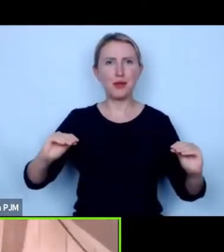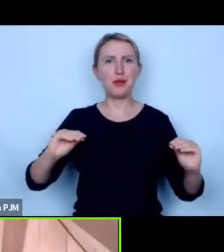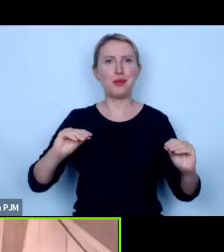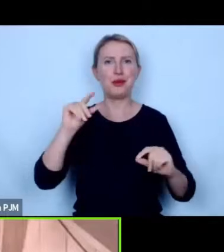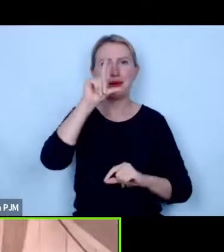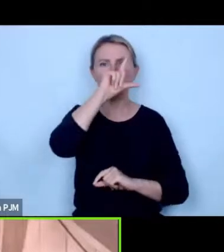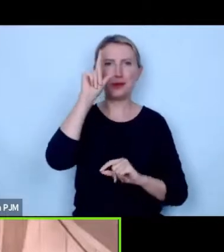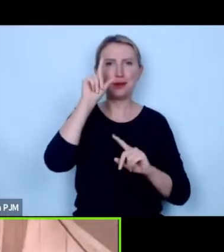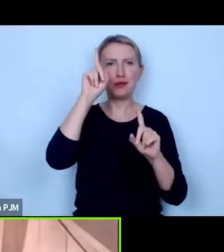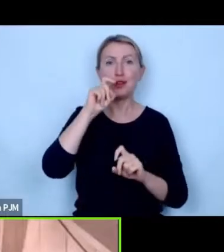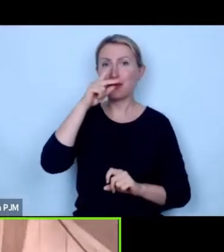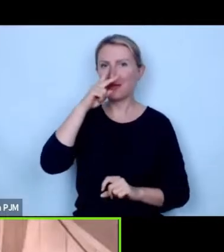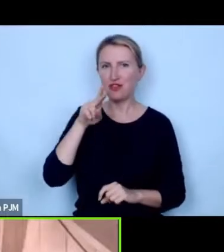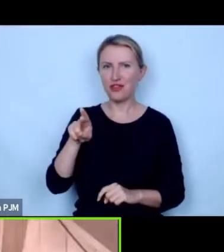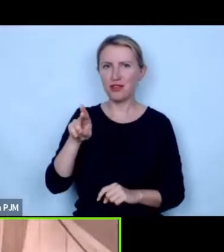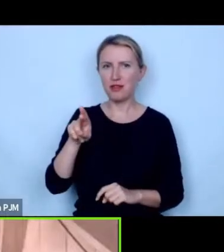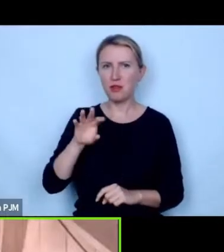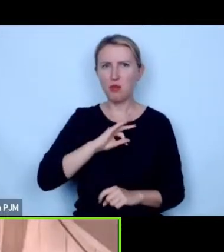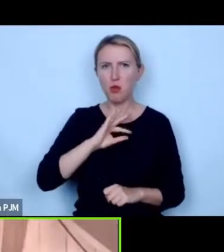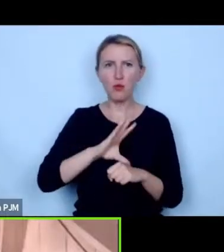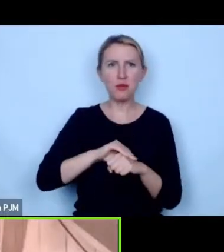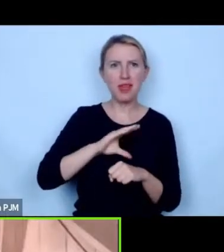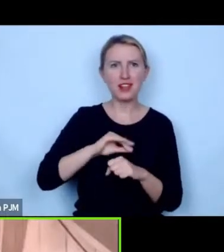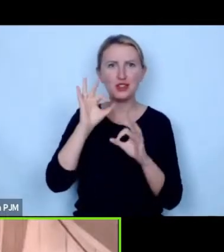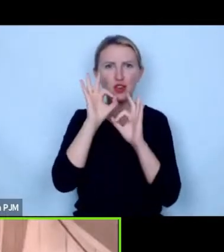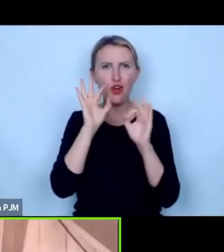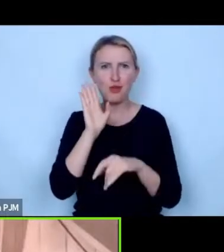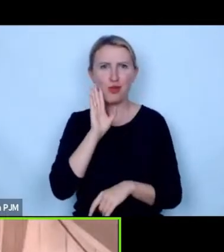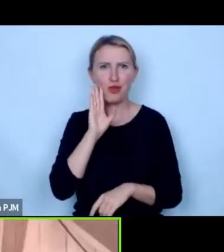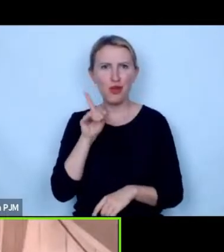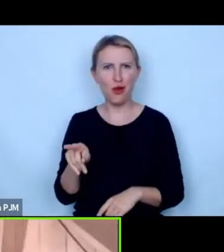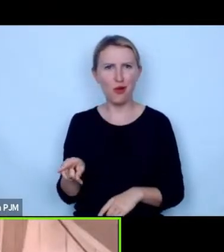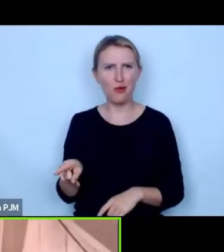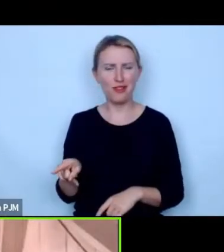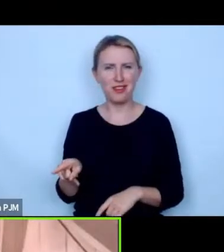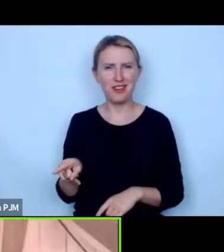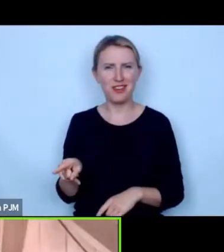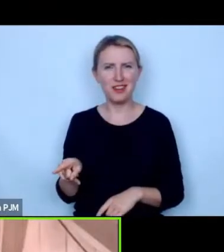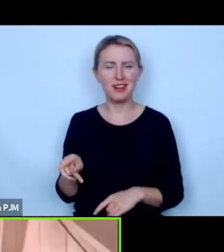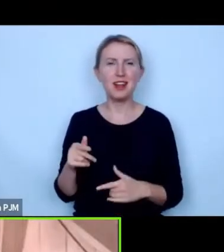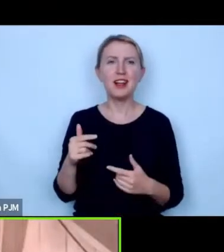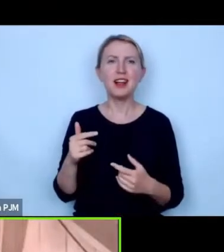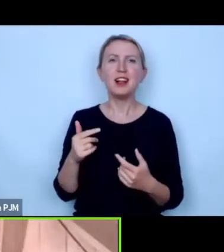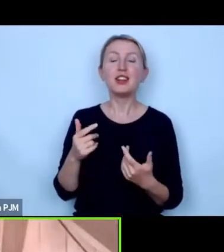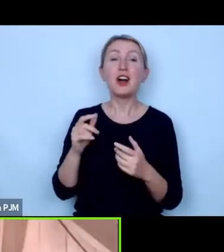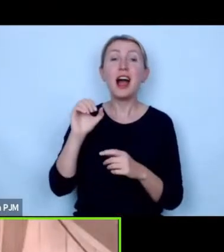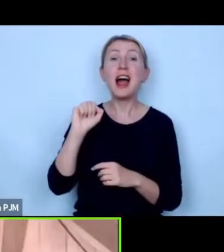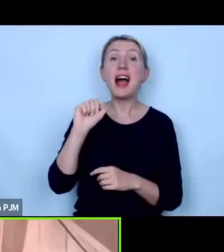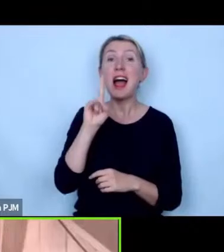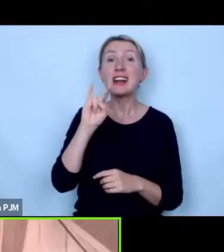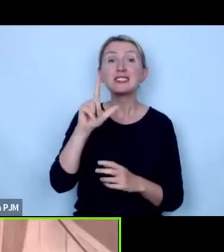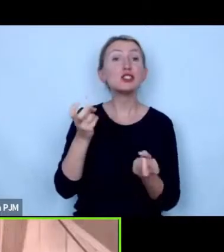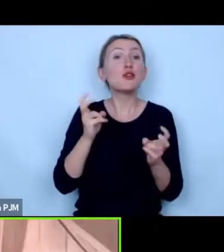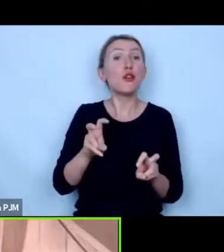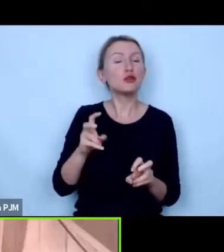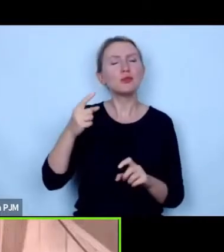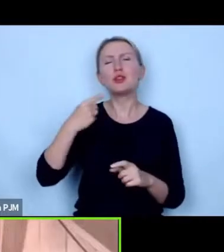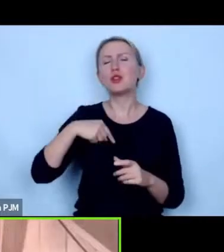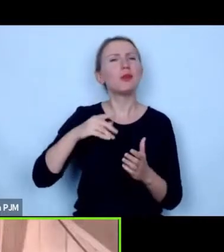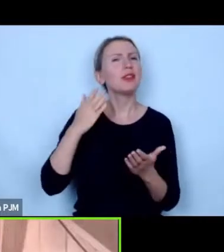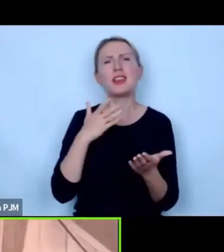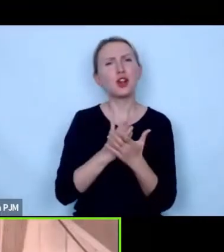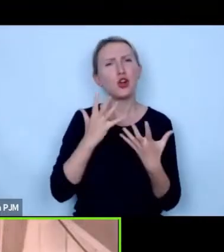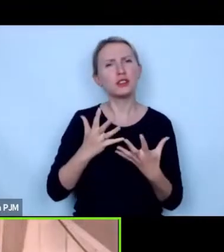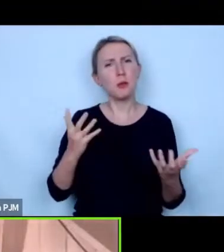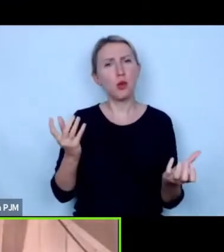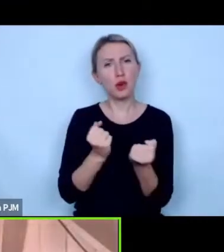widzieć w nich swoje psy i koty jakby tworząc azyl chodziło nam nie tylko o ratowanie świn ale